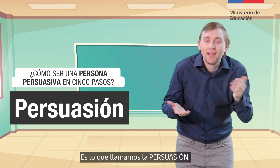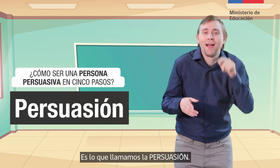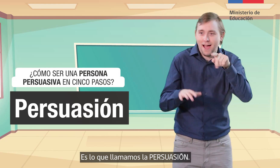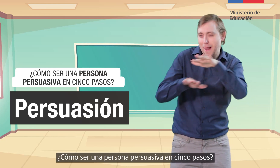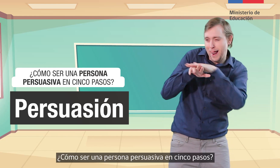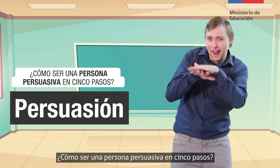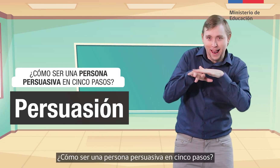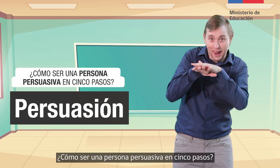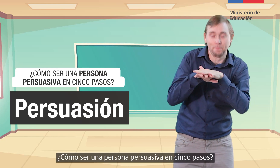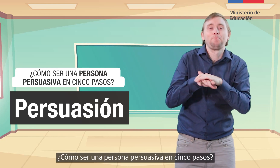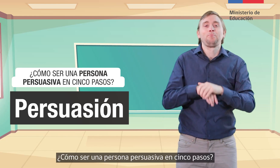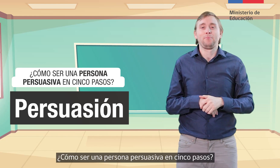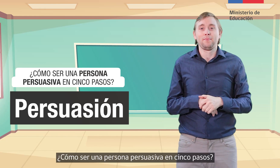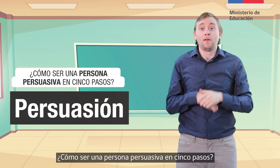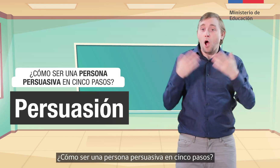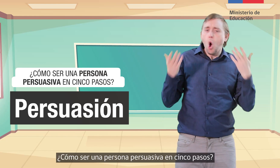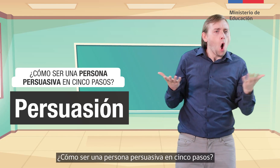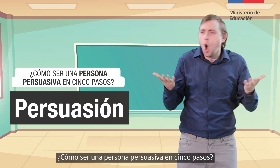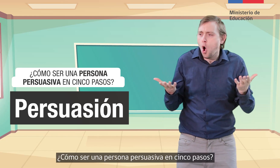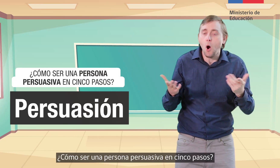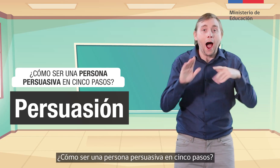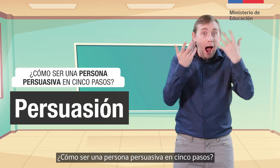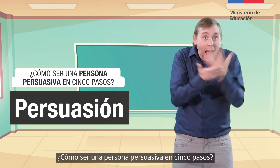¿Cómo ser una persona persuasiva en cinco pasos?